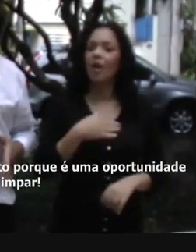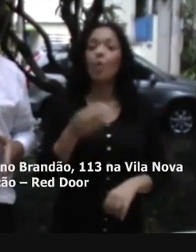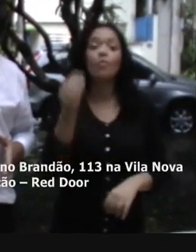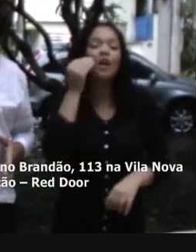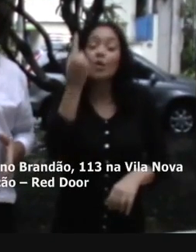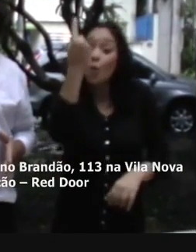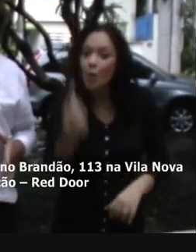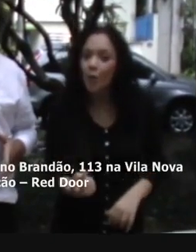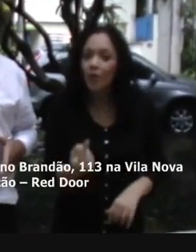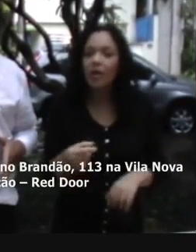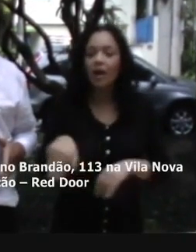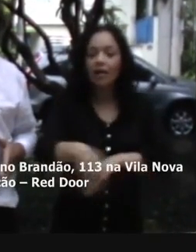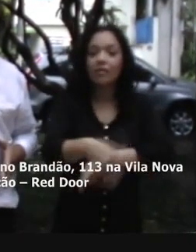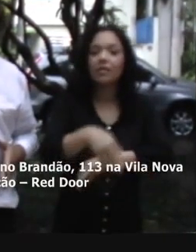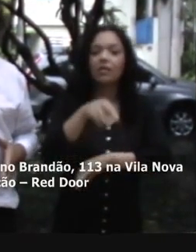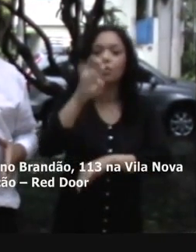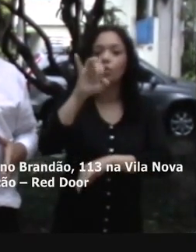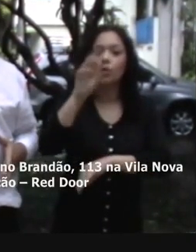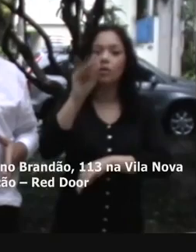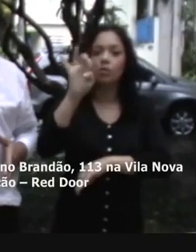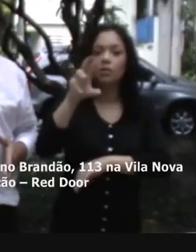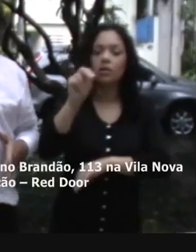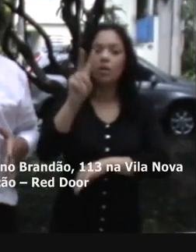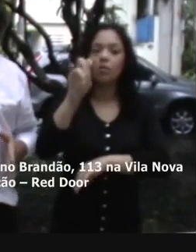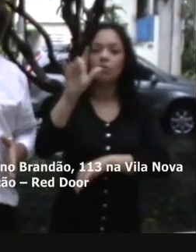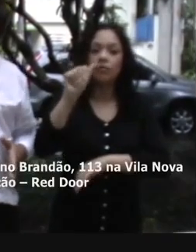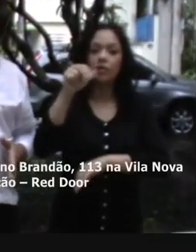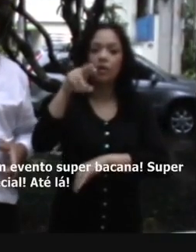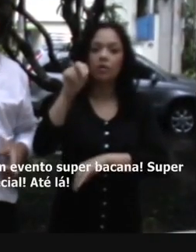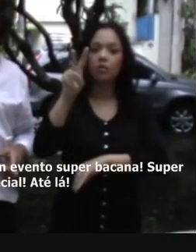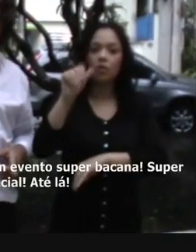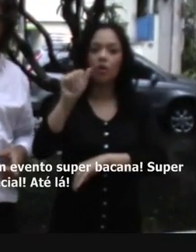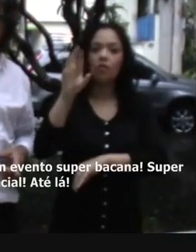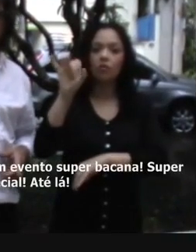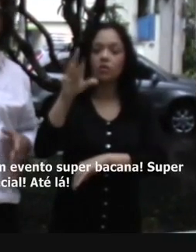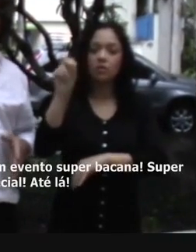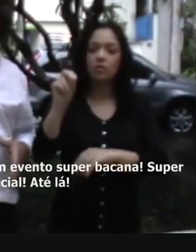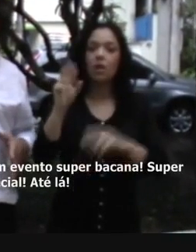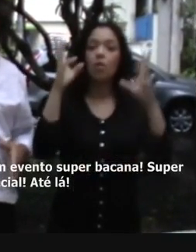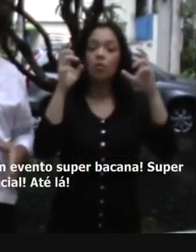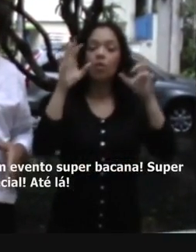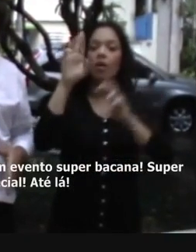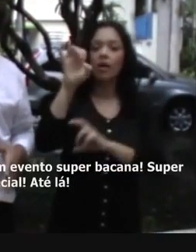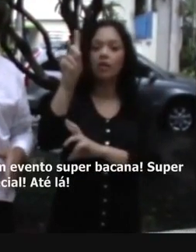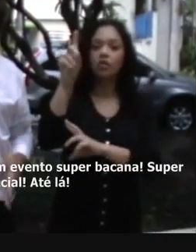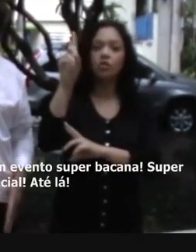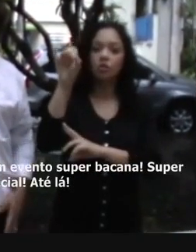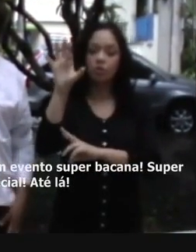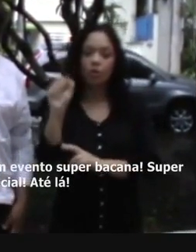endereço é Rua Boilho Branzão 113, na Vila Nova Conceição, no Red Door. Espero vocês, vai ser um momento super bacana, super especial. Até lá!